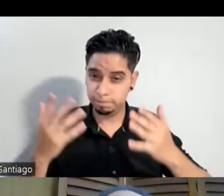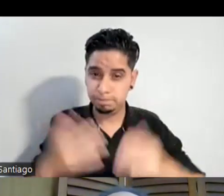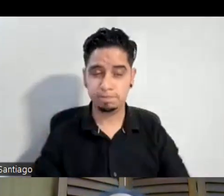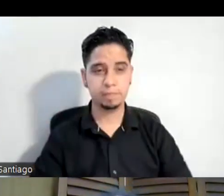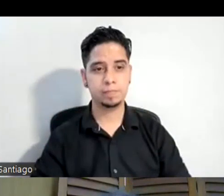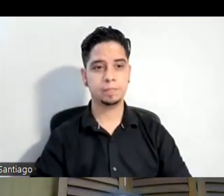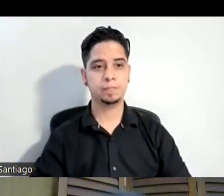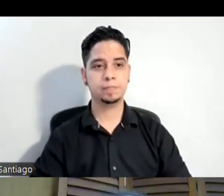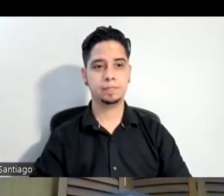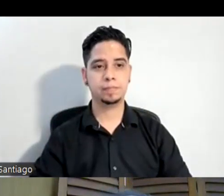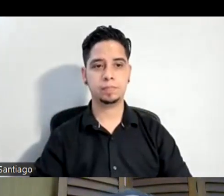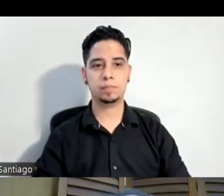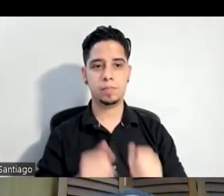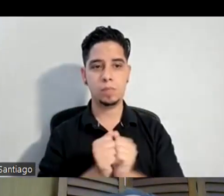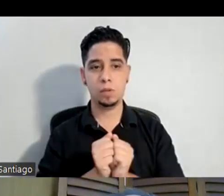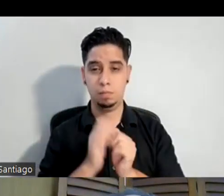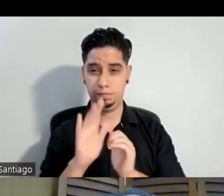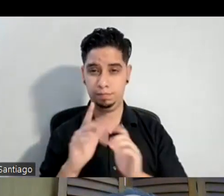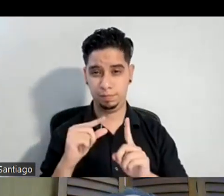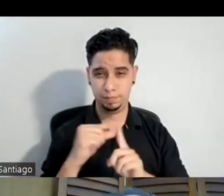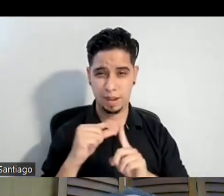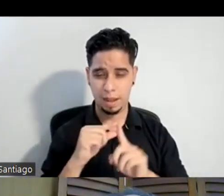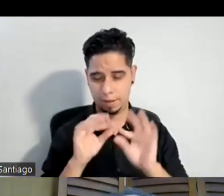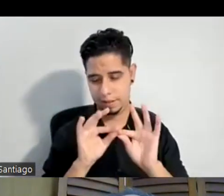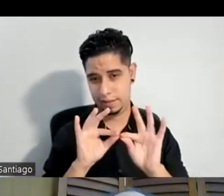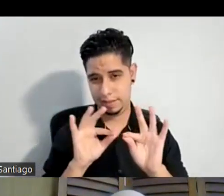con esa línea que me has matado